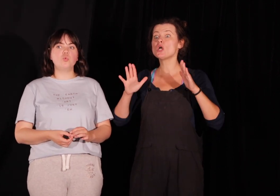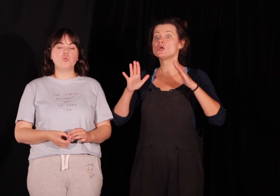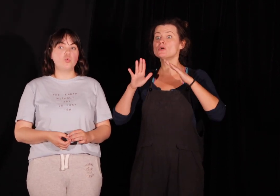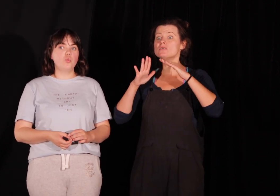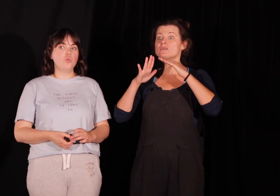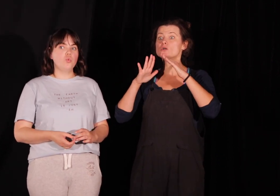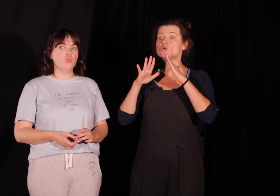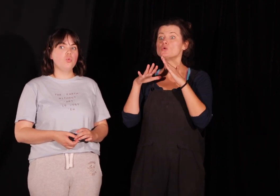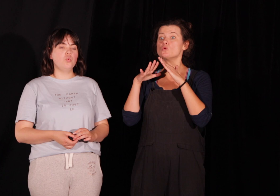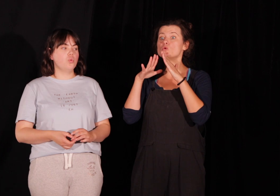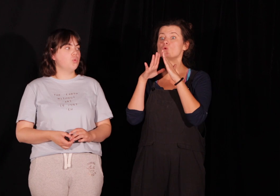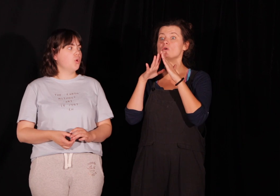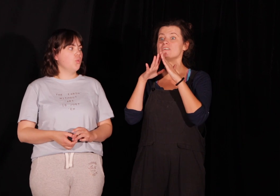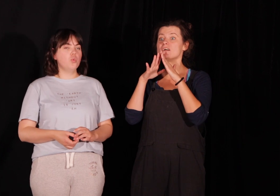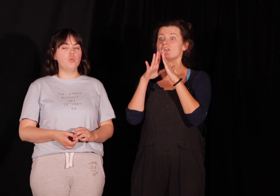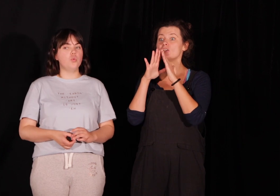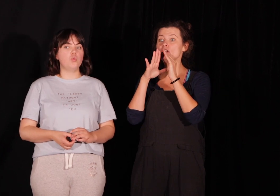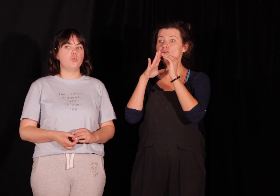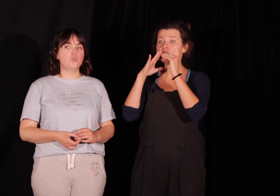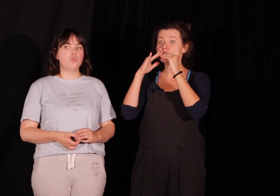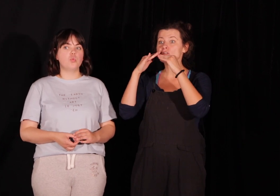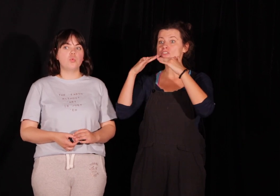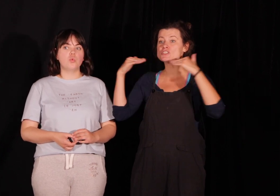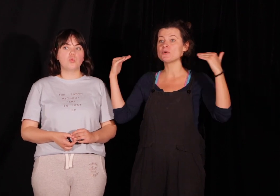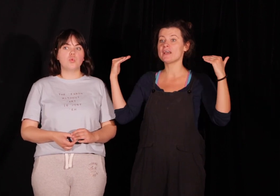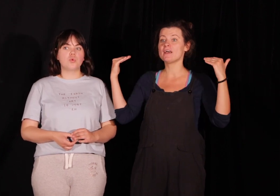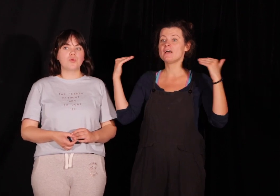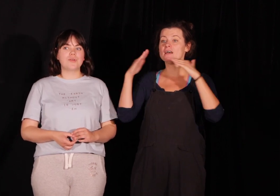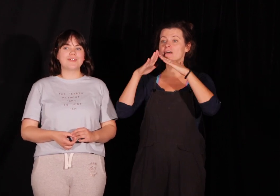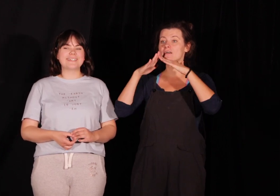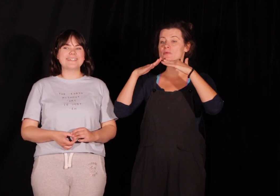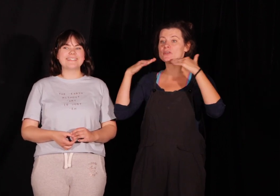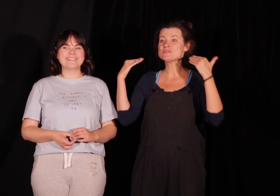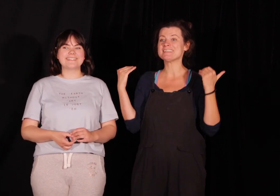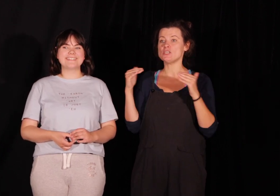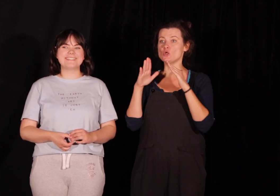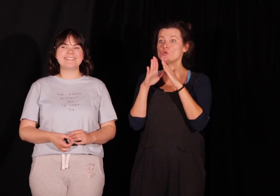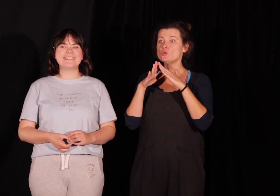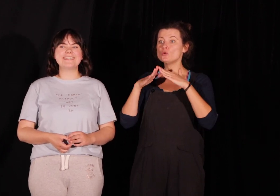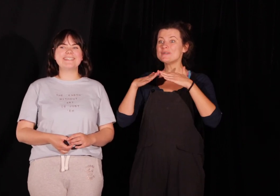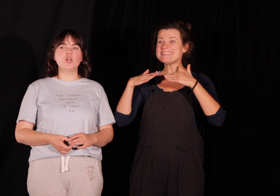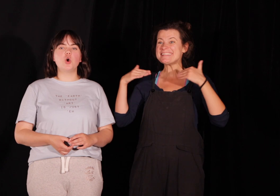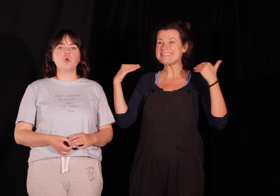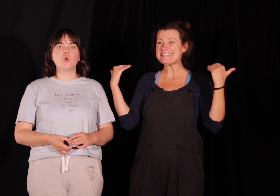i rozszerzyć moje usta na i. Uuuu